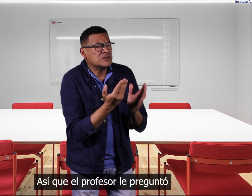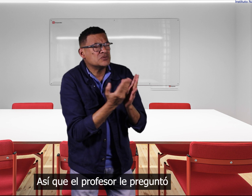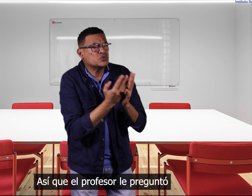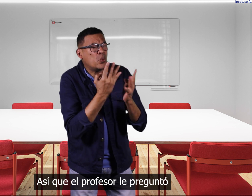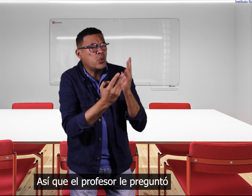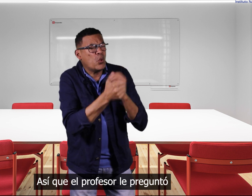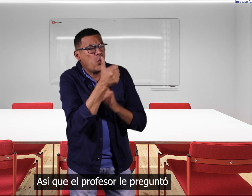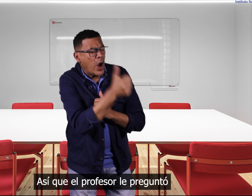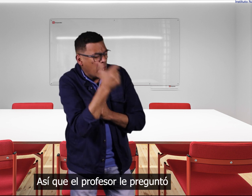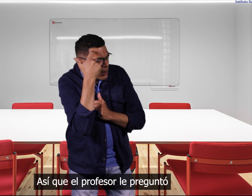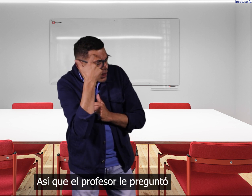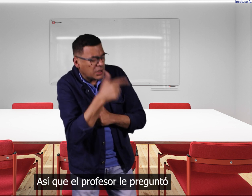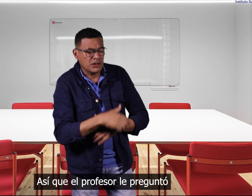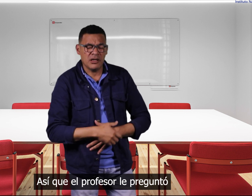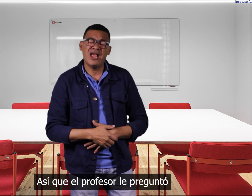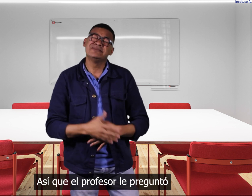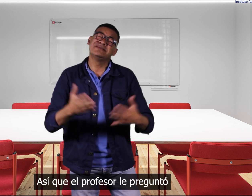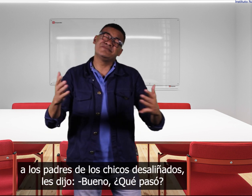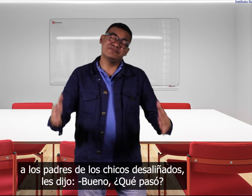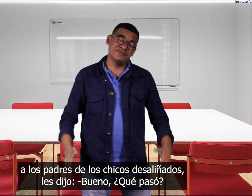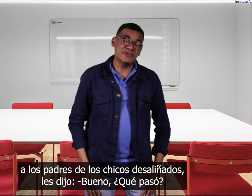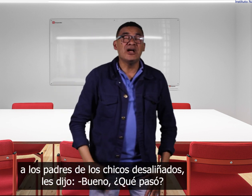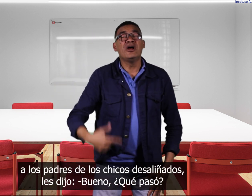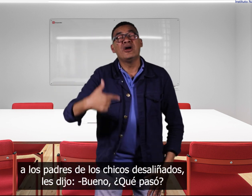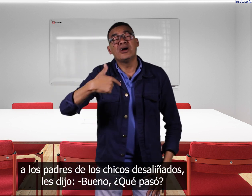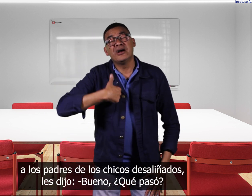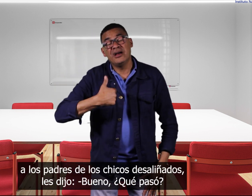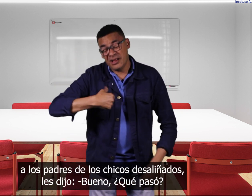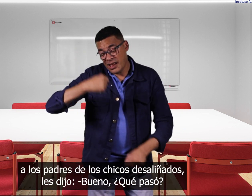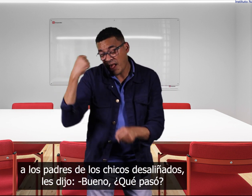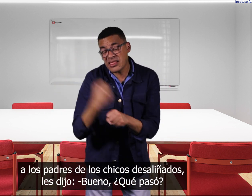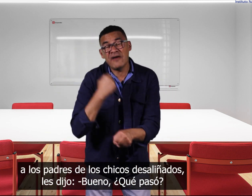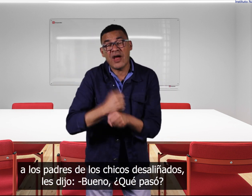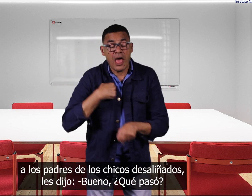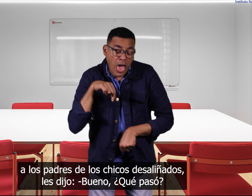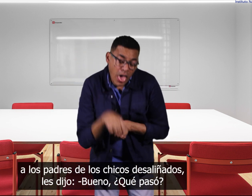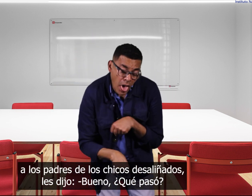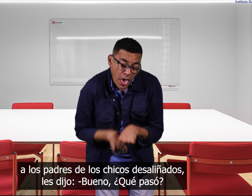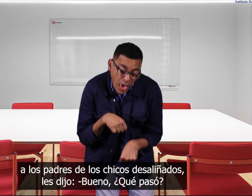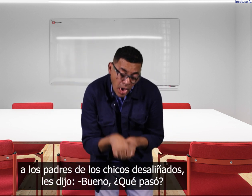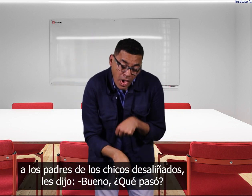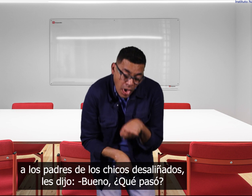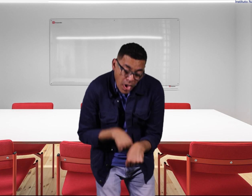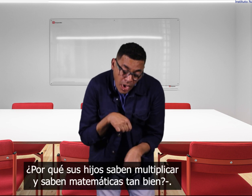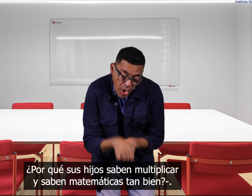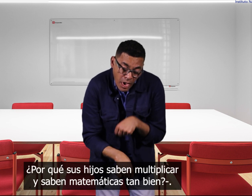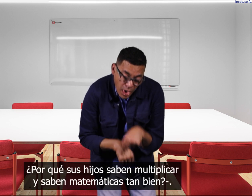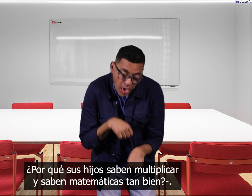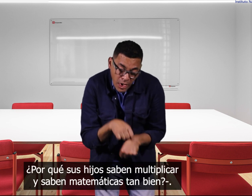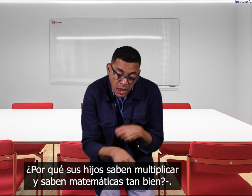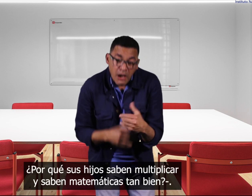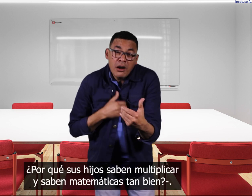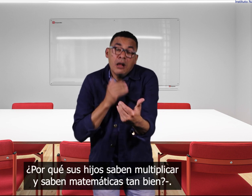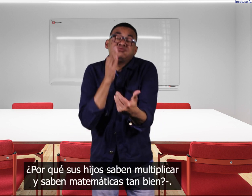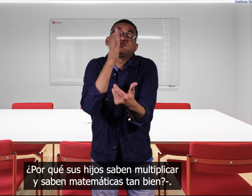el profesor le preguntó a los padres de los chicos desaliñados le dijo bueno qué pasó porque sus hijos pues saben